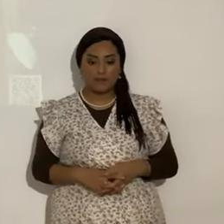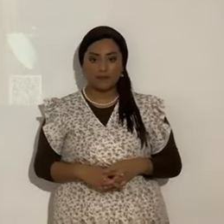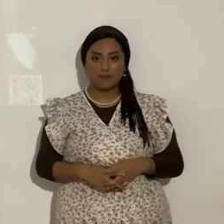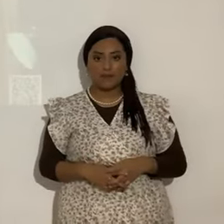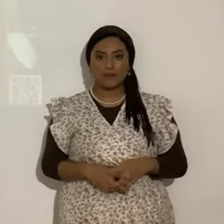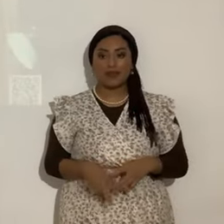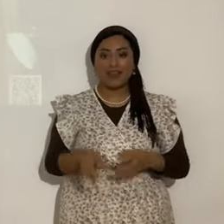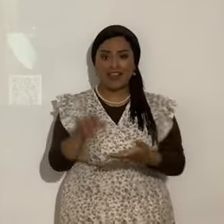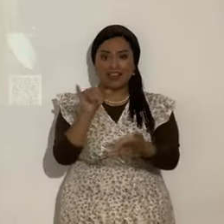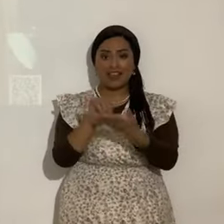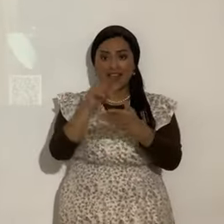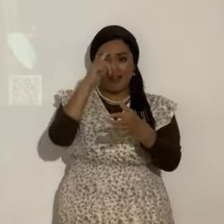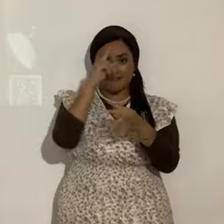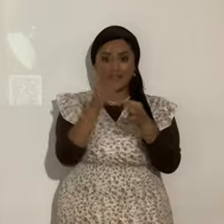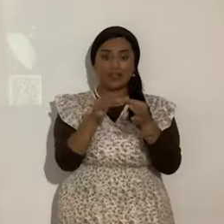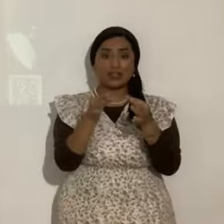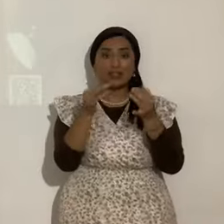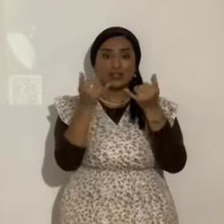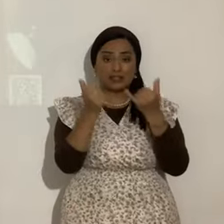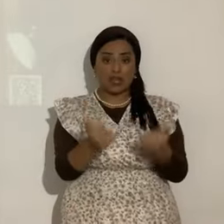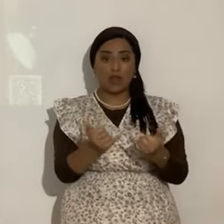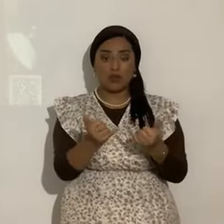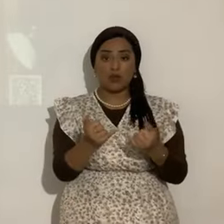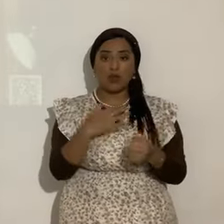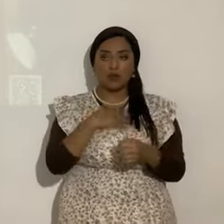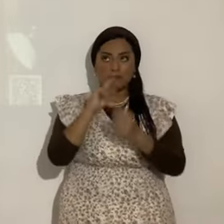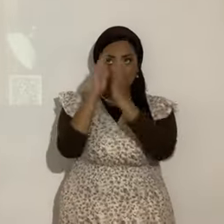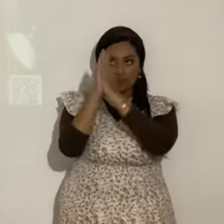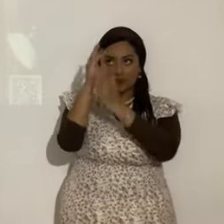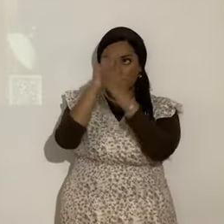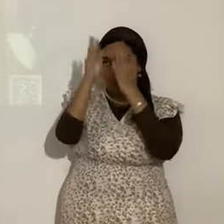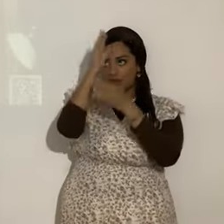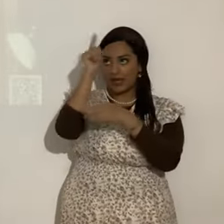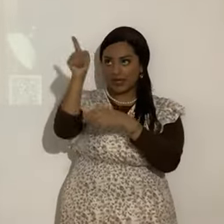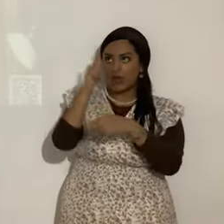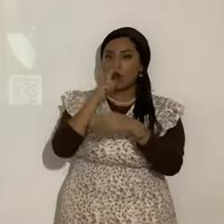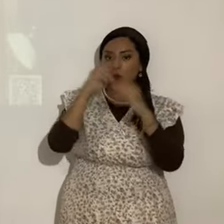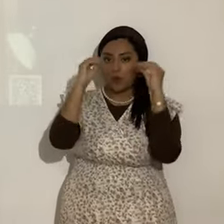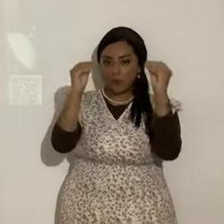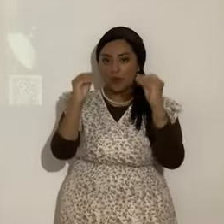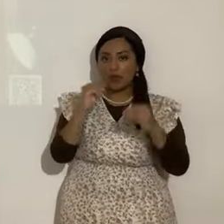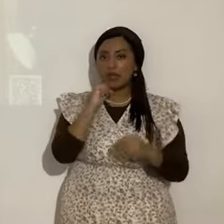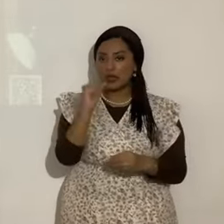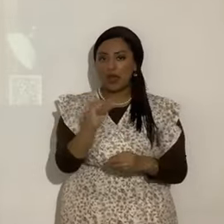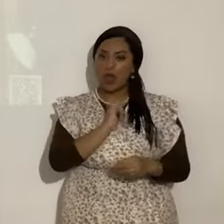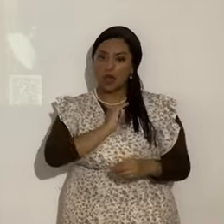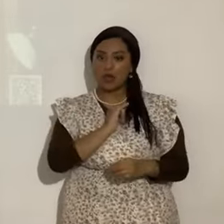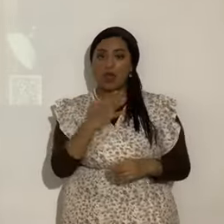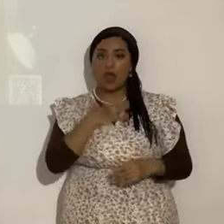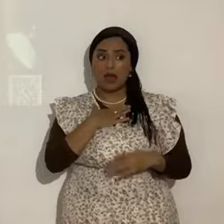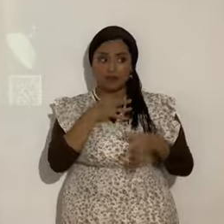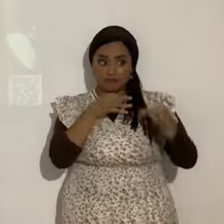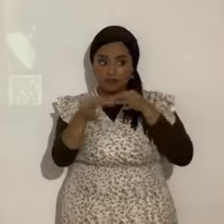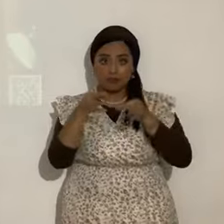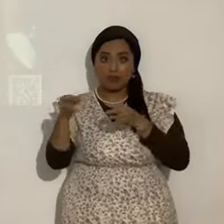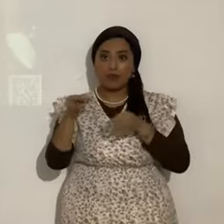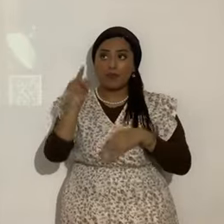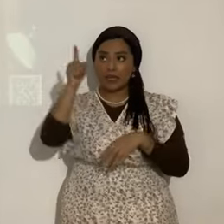Esa fe. Ahorita. La va. Yo le pedí al eterno. Que él fuera. Que ministrara. No yo. O sea. Yo hablo. Pero que él tome mis labios. Mi boca.